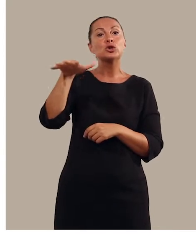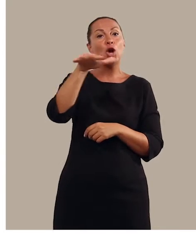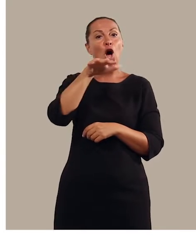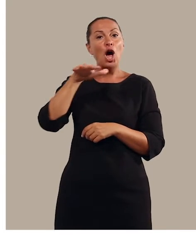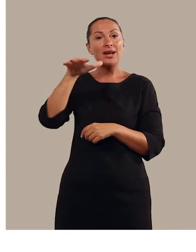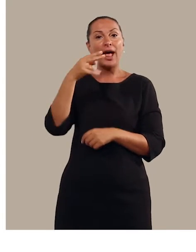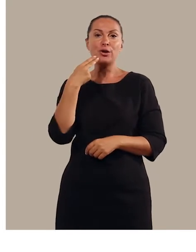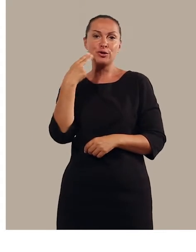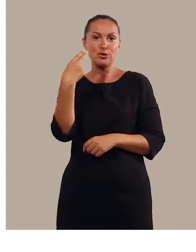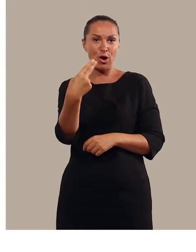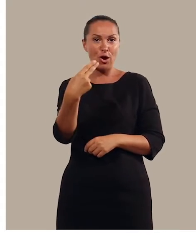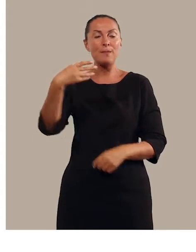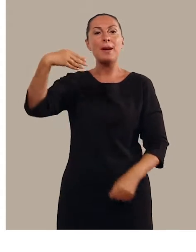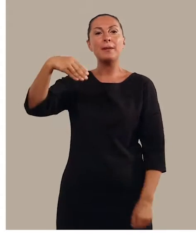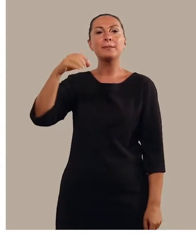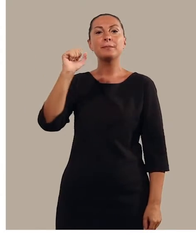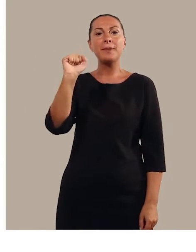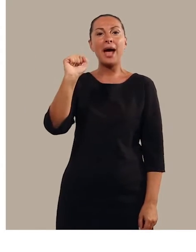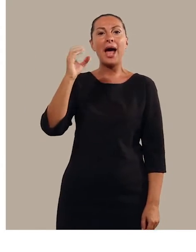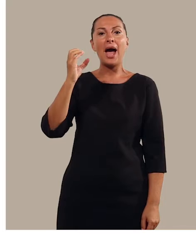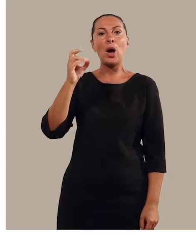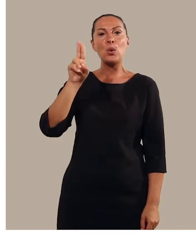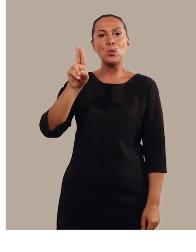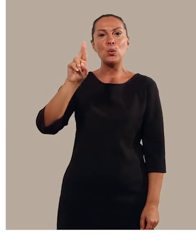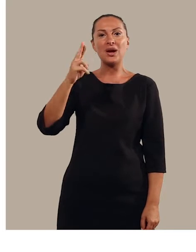Si tratta di uno dei siti più antichi del Salento.